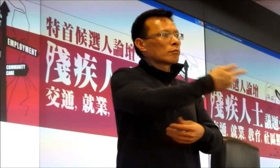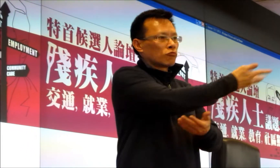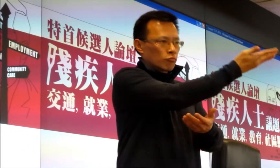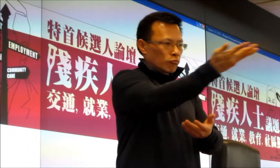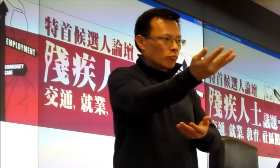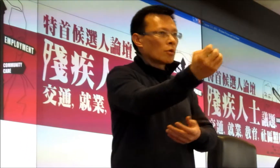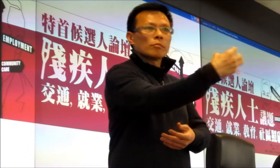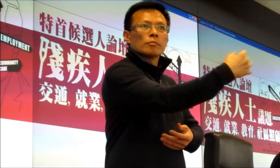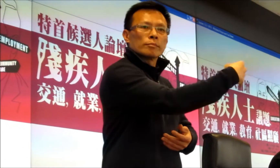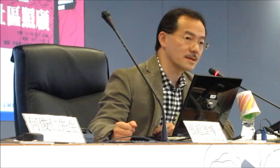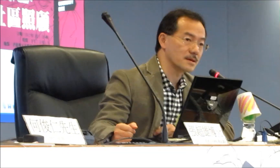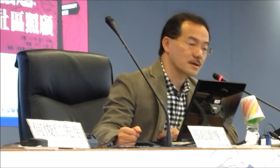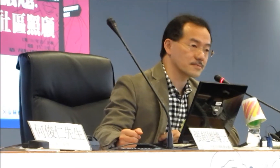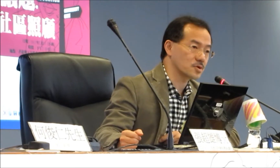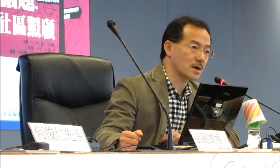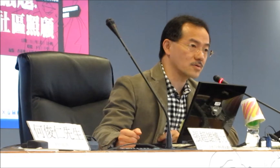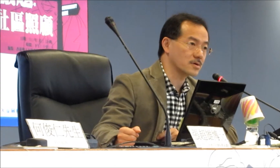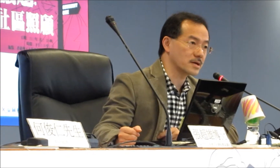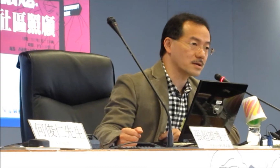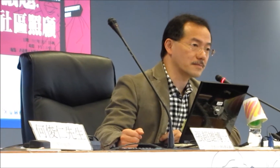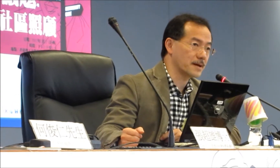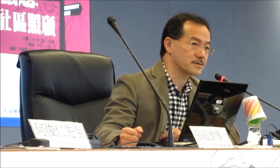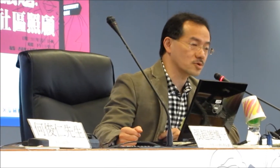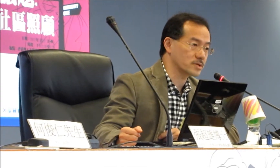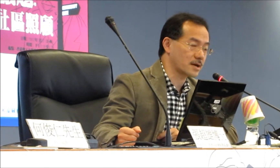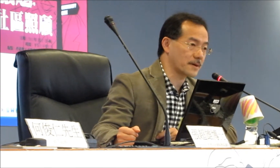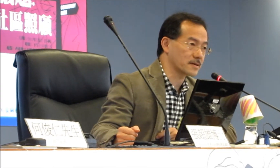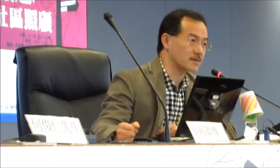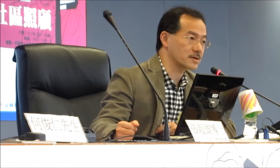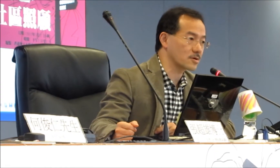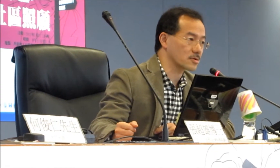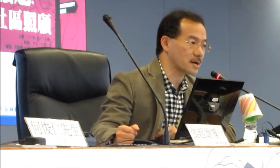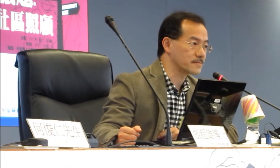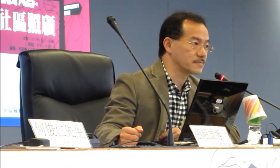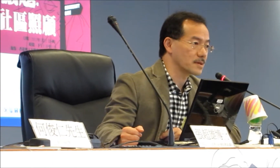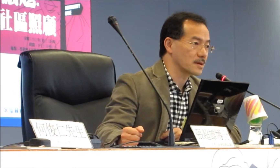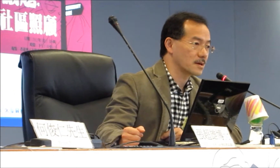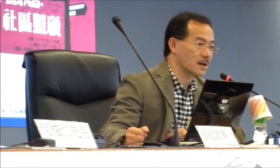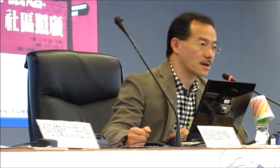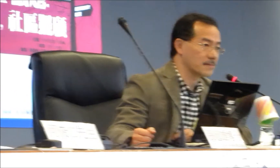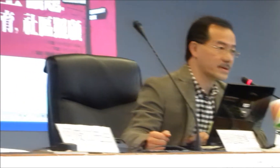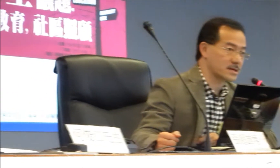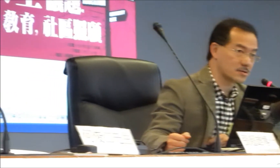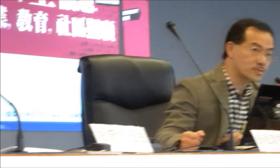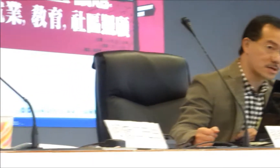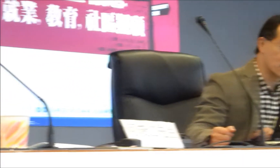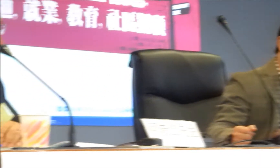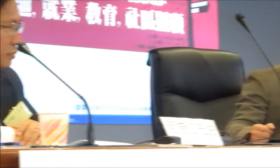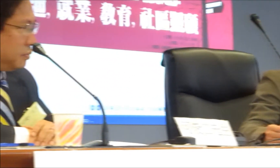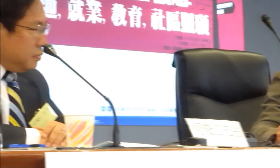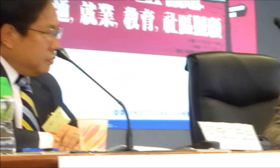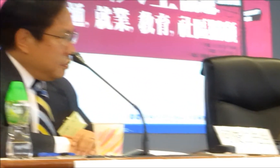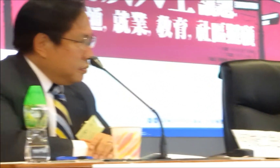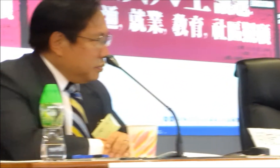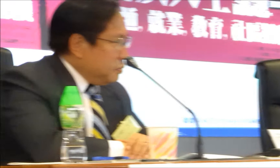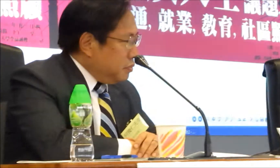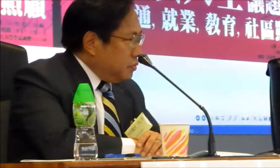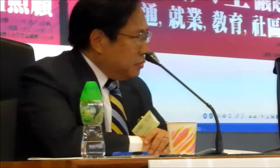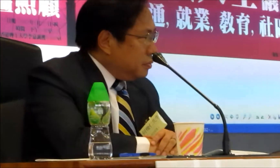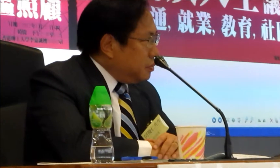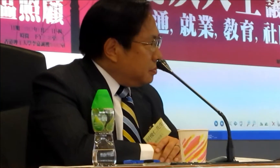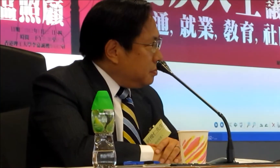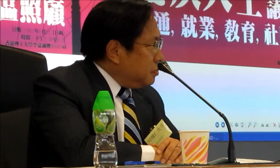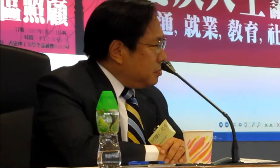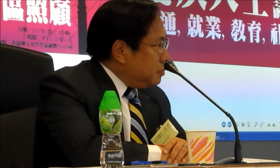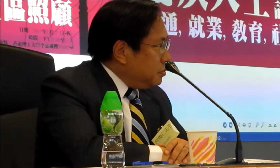郭文貴議員無論是前面最後我們這幫組織的朋友都覺得不如都照進行因為如果